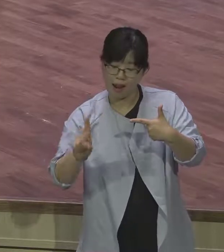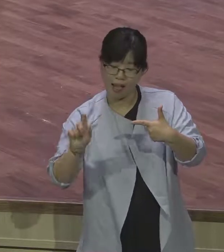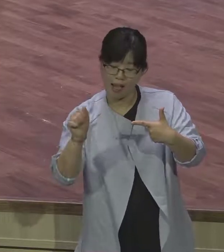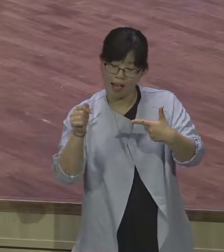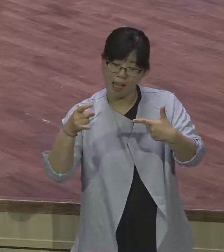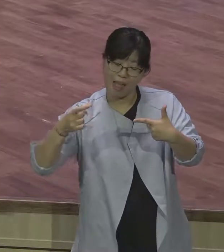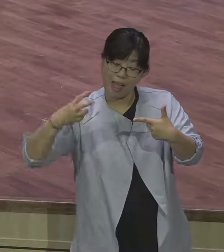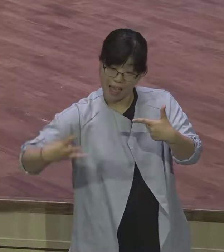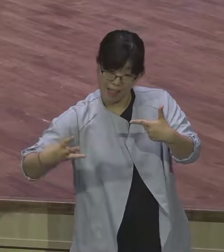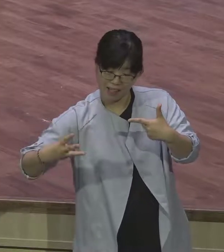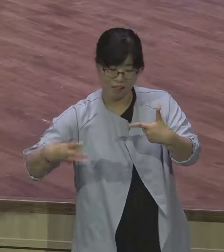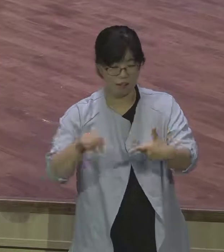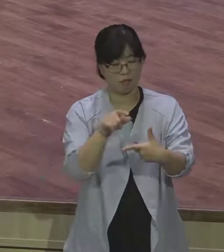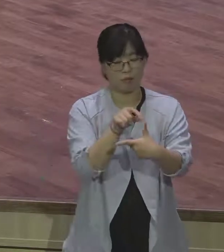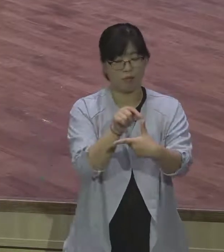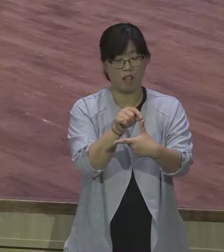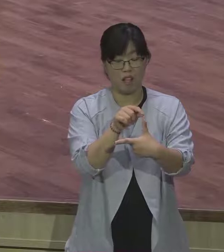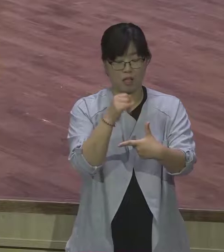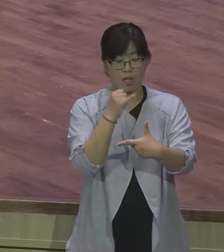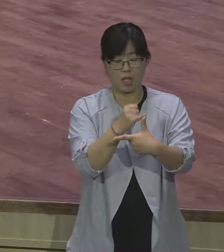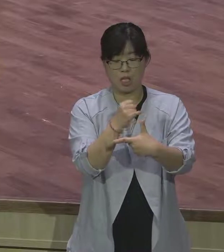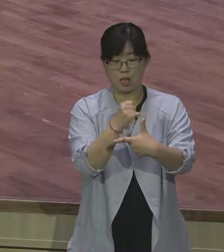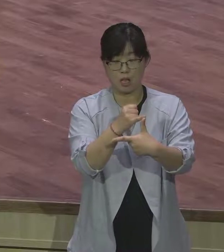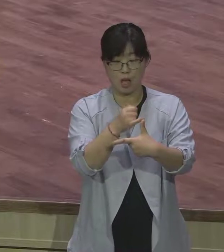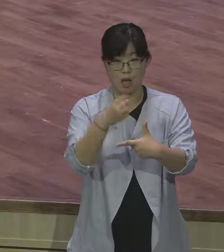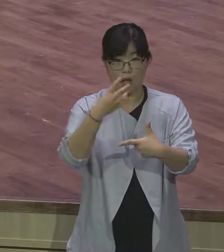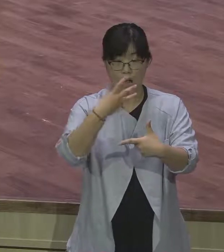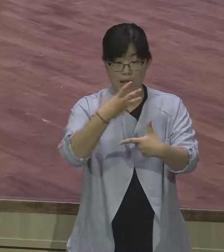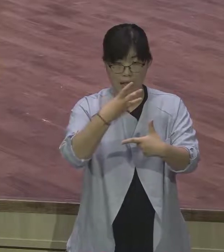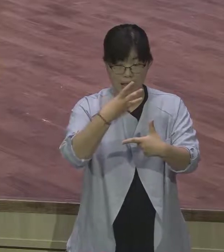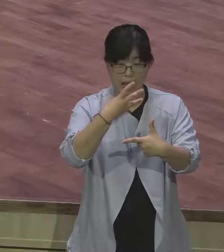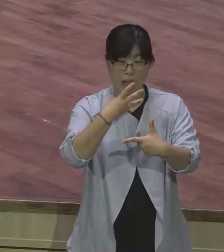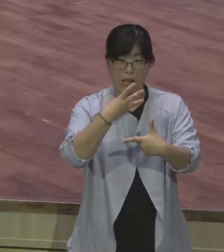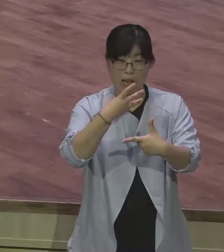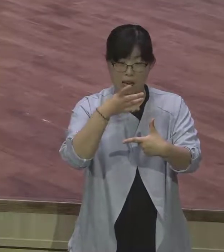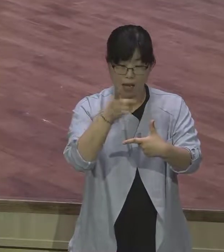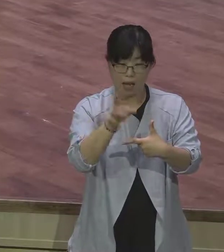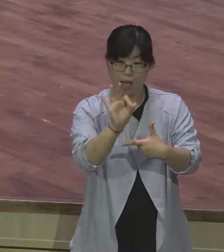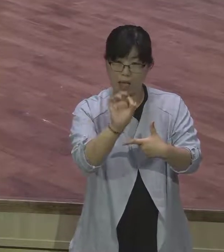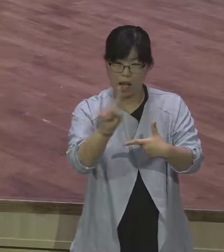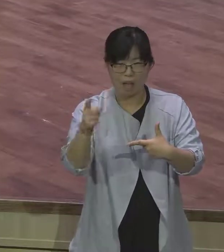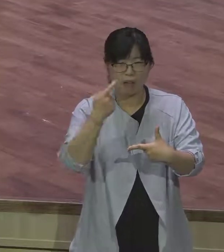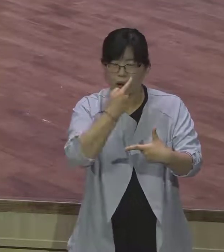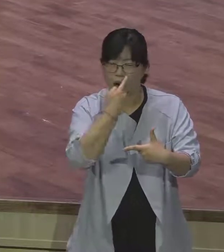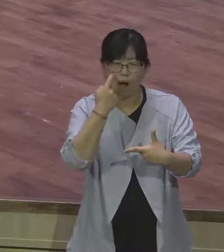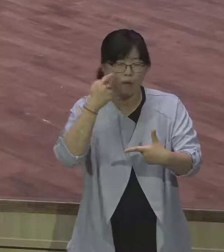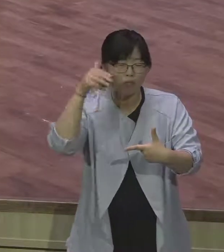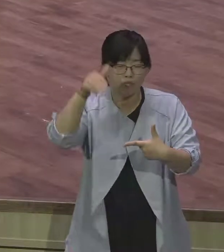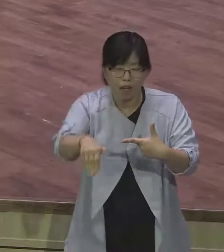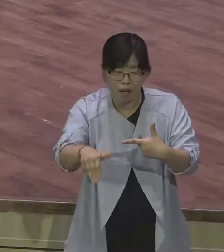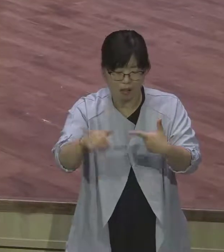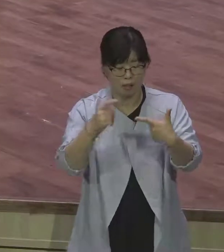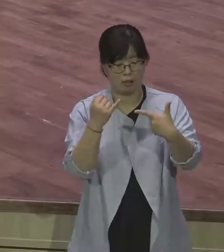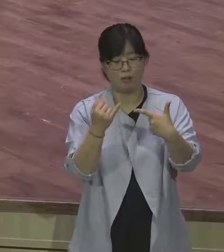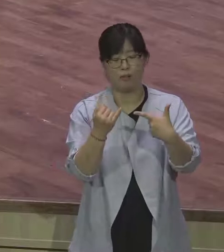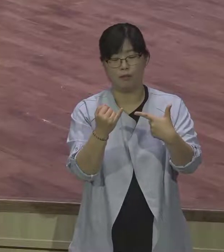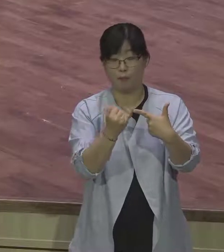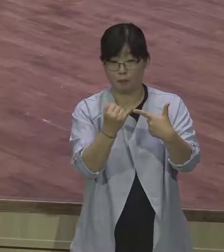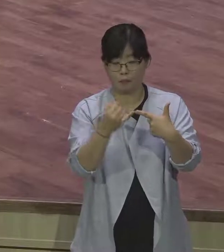섬기리다. 야곱은 라헬의 아름다움을 보고 7년 동안 봉사할 테니까